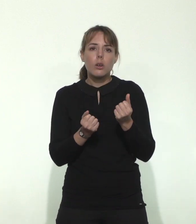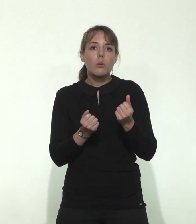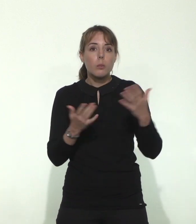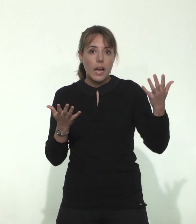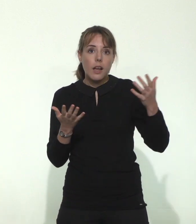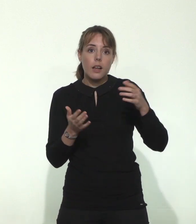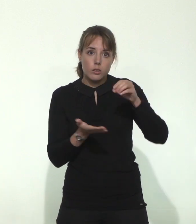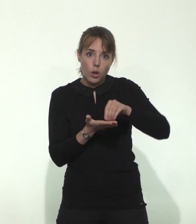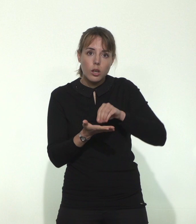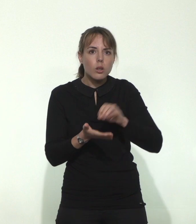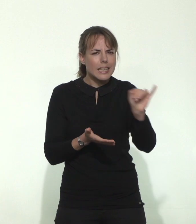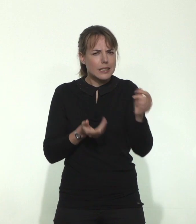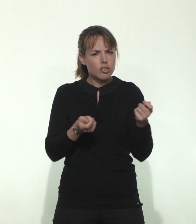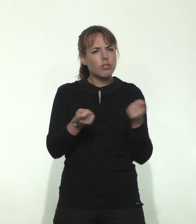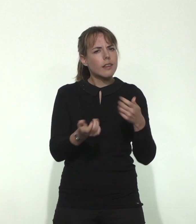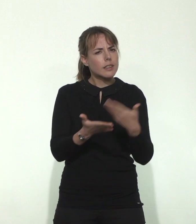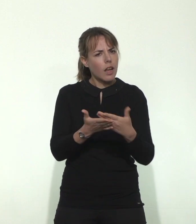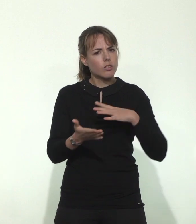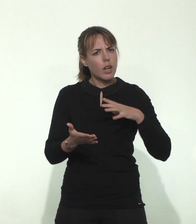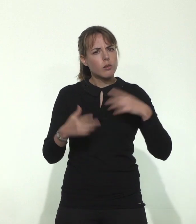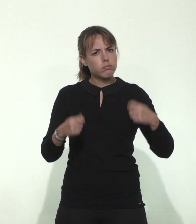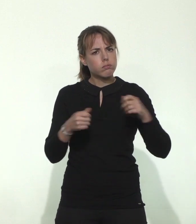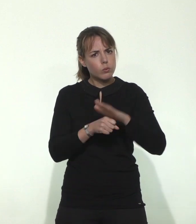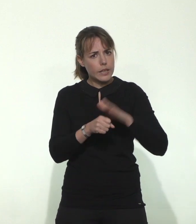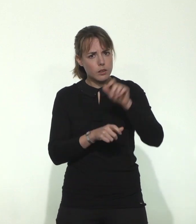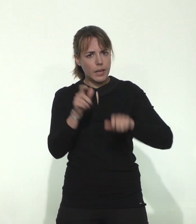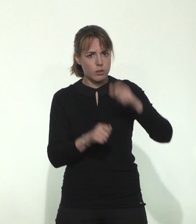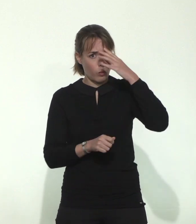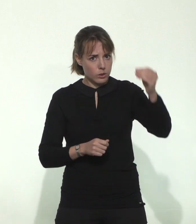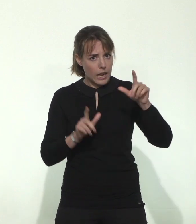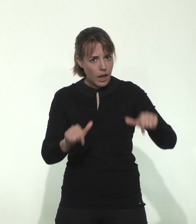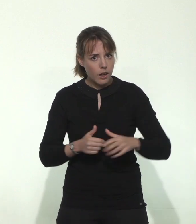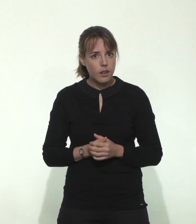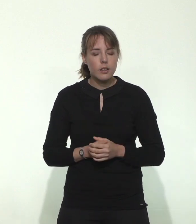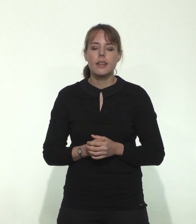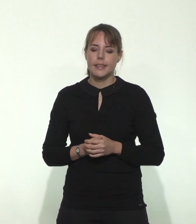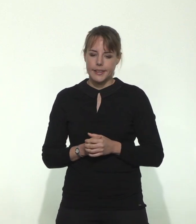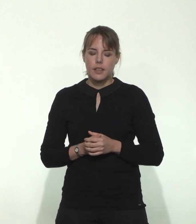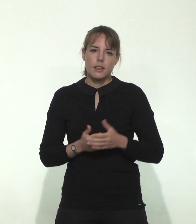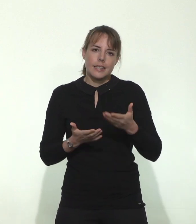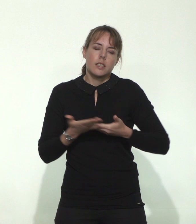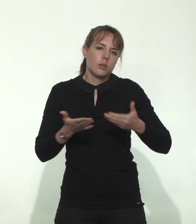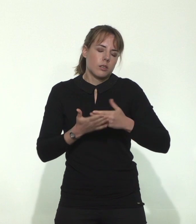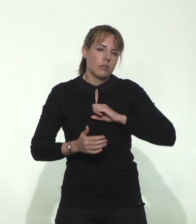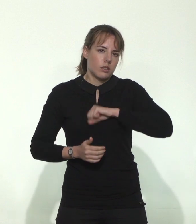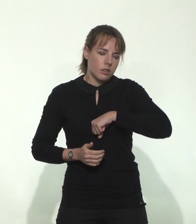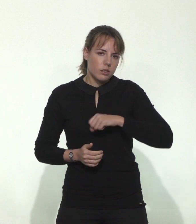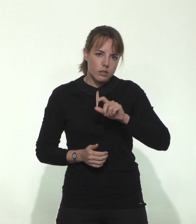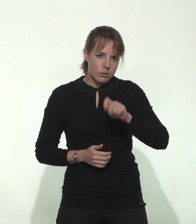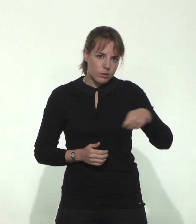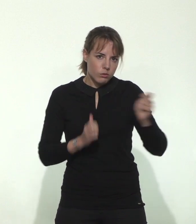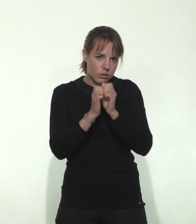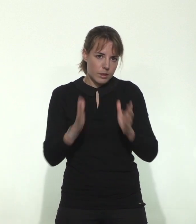? Alors, effectivement, c'est une situation très douloureuse pour les établissements qui accueillent des personnes âgées dépendantes.